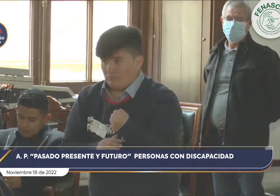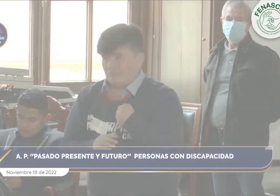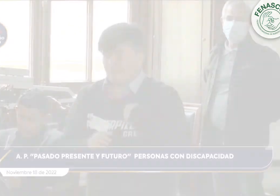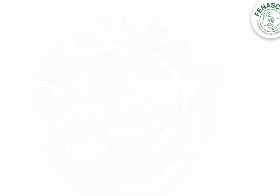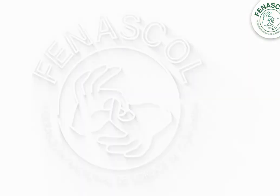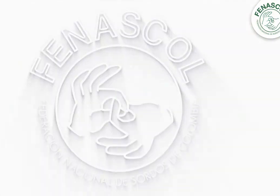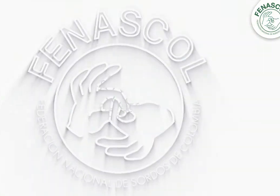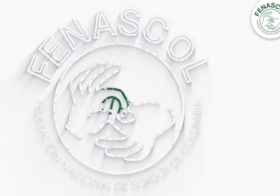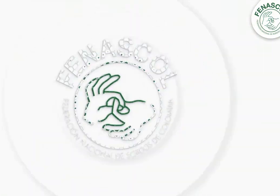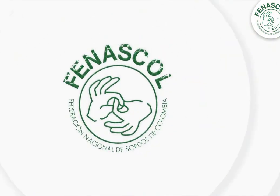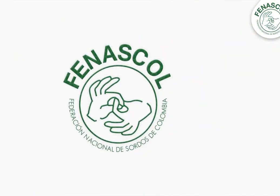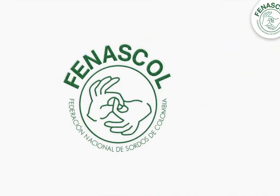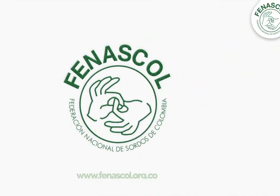participar en estos espacios. Gracias.